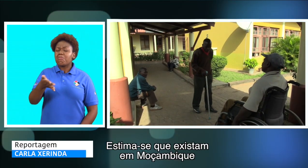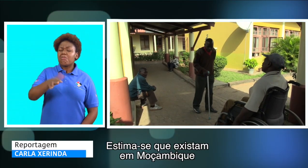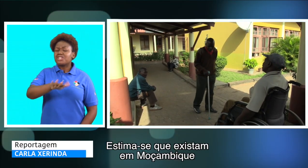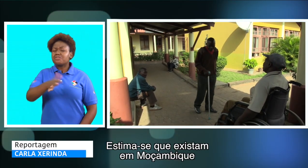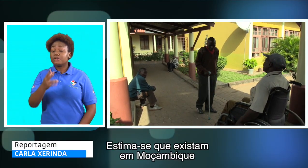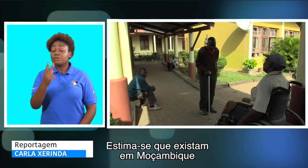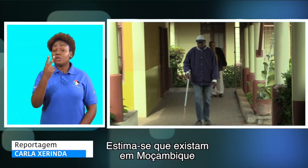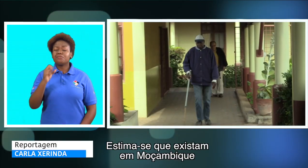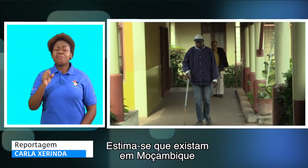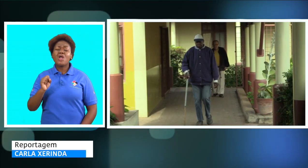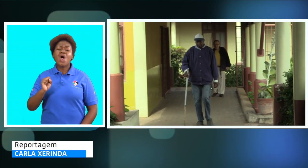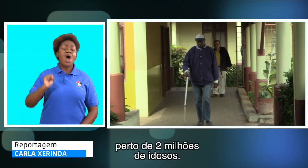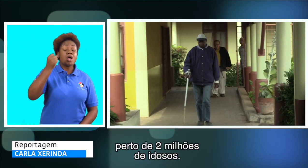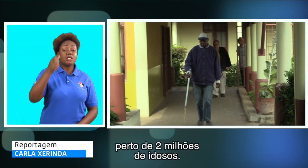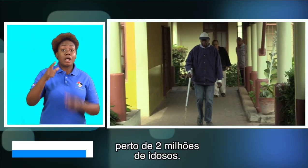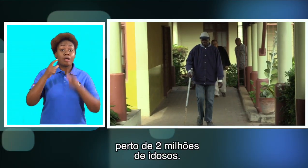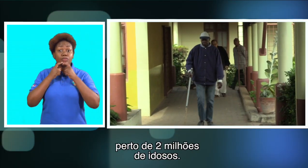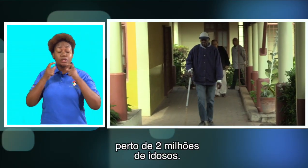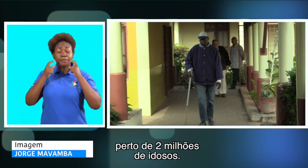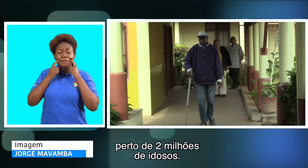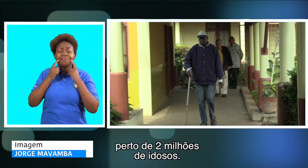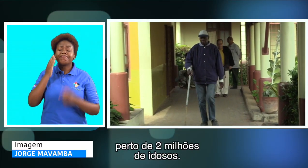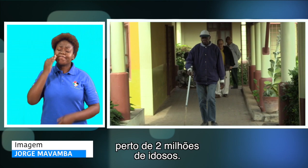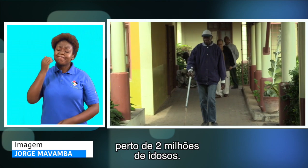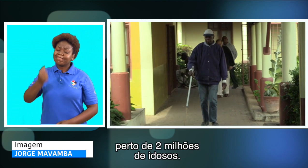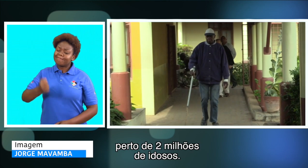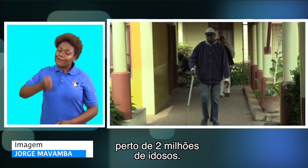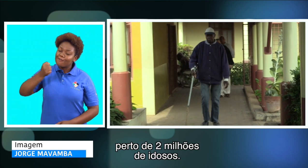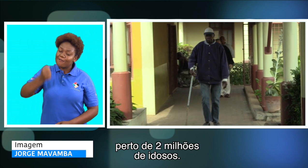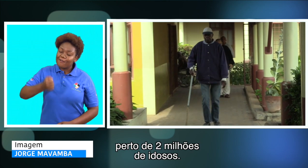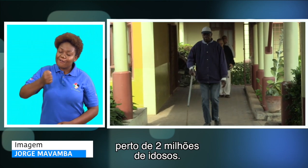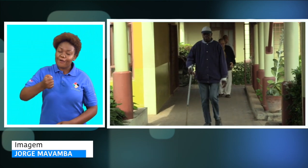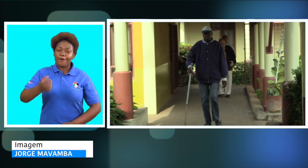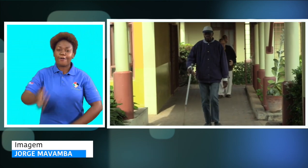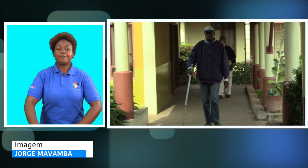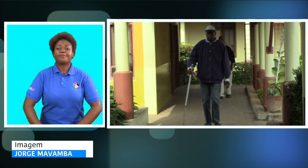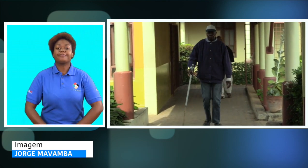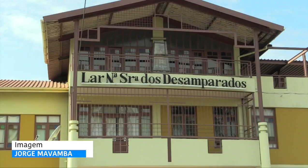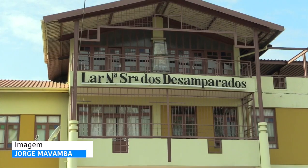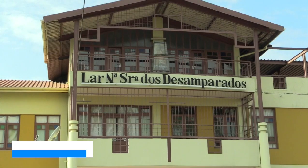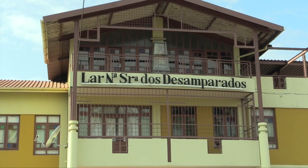Estima-se que existam em Moçambique Perdo de 2 milhões de idosos